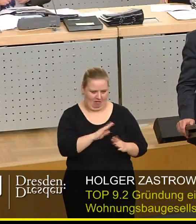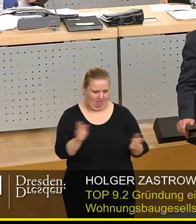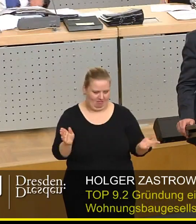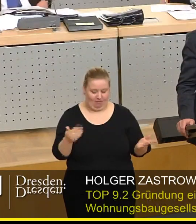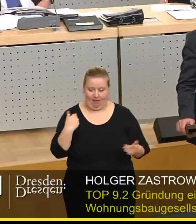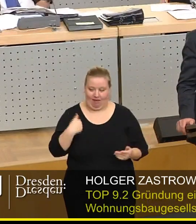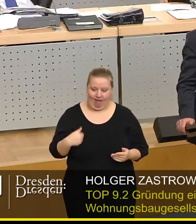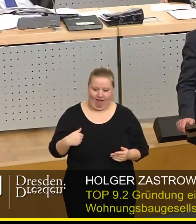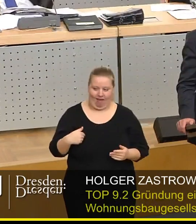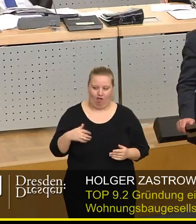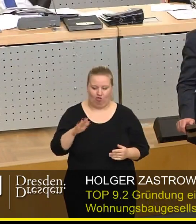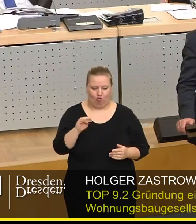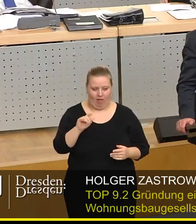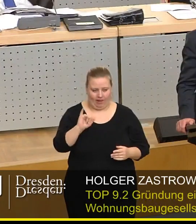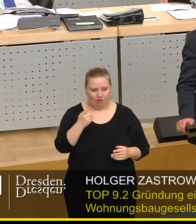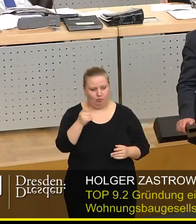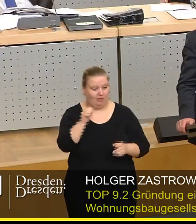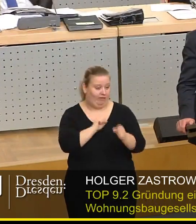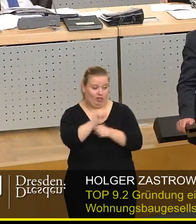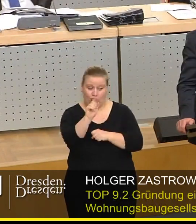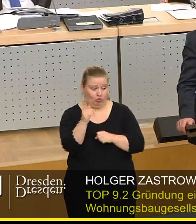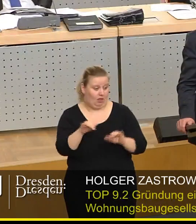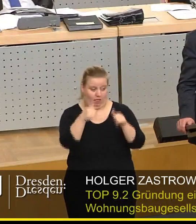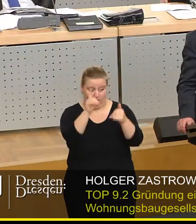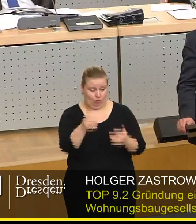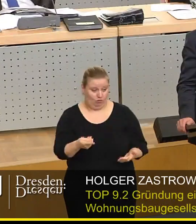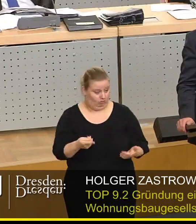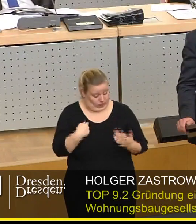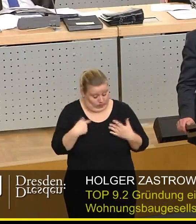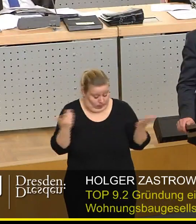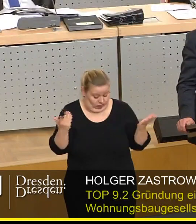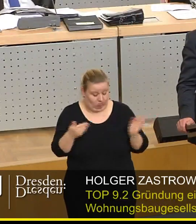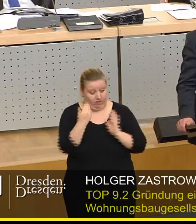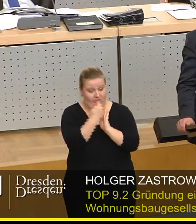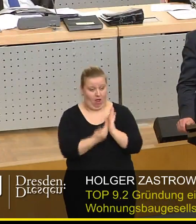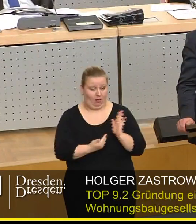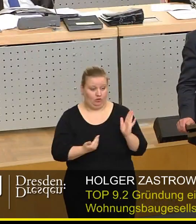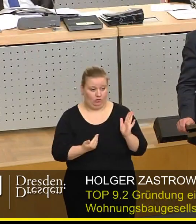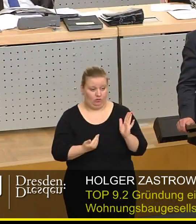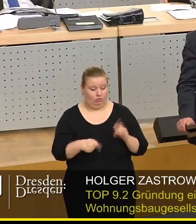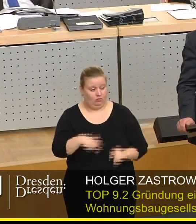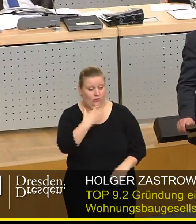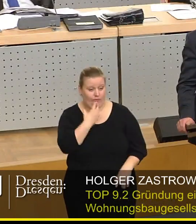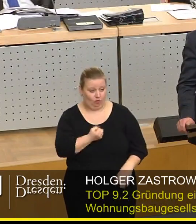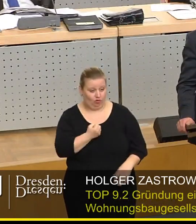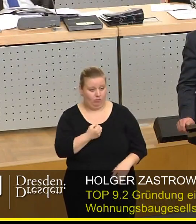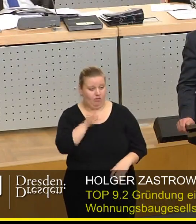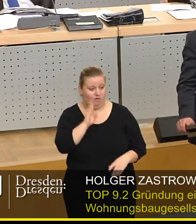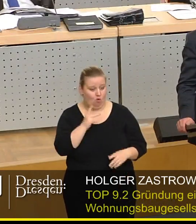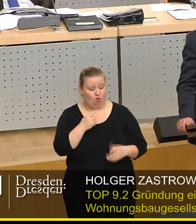Lieber Herr Schmelig, mit dem Widerspruch müssen Sie leben und der ist ganz, ganz fachlich und zwar streng fachlich. Sie wollen hier mit den